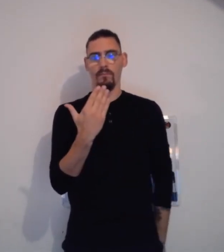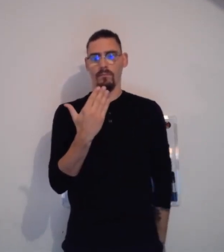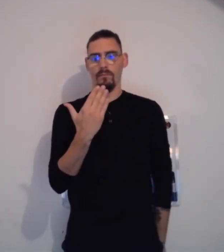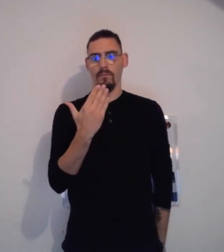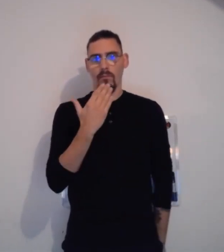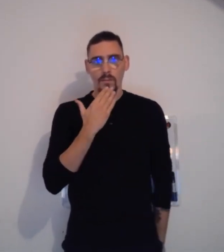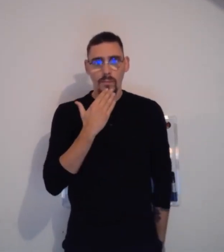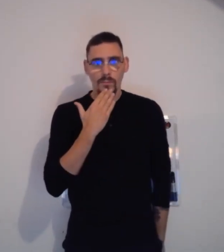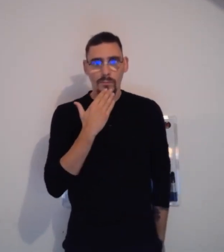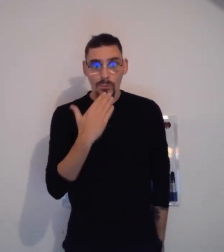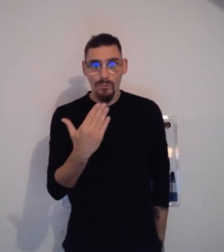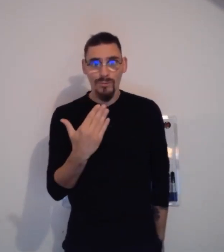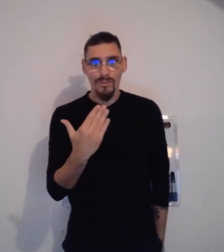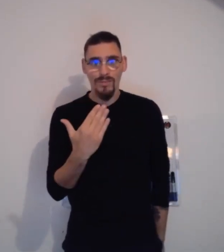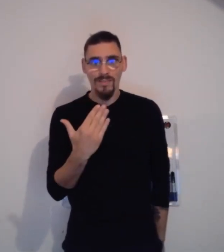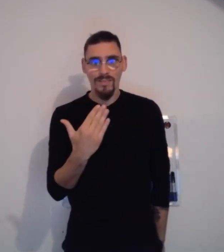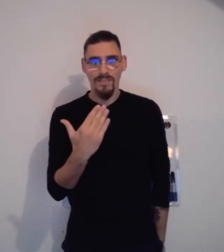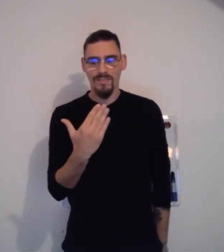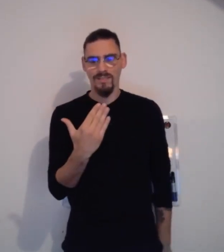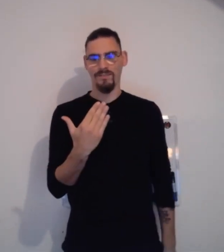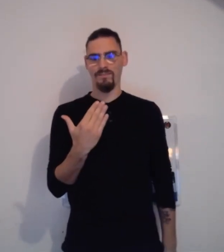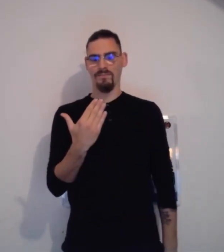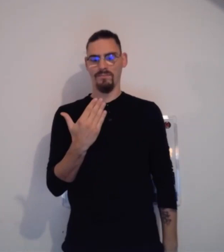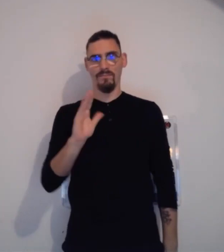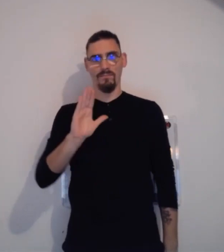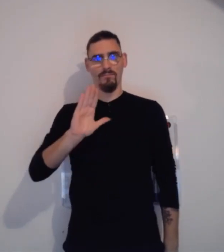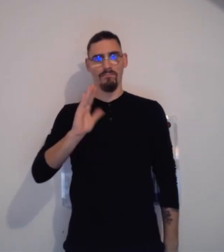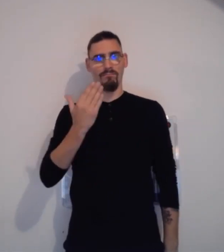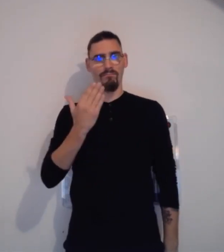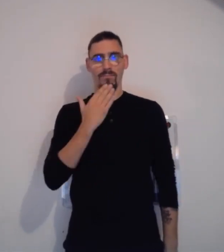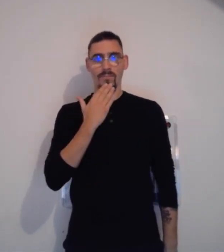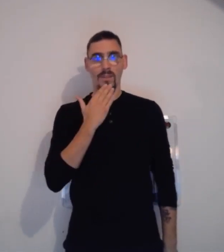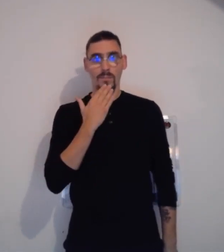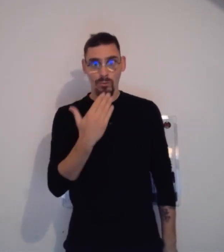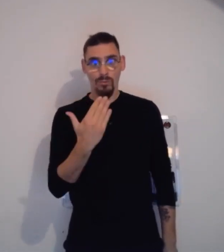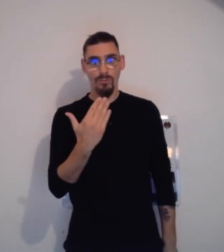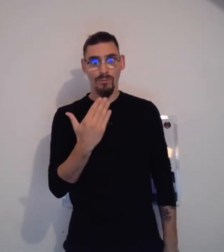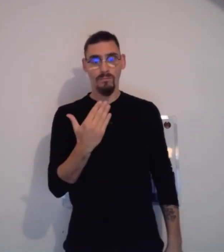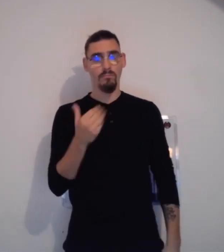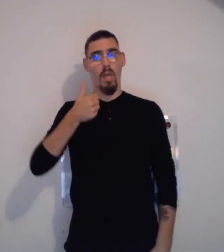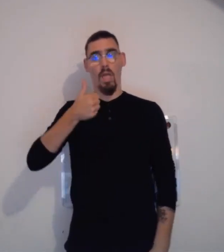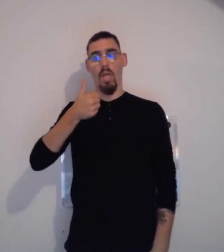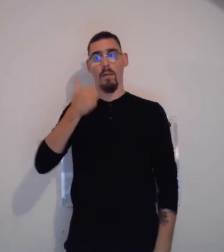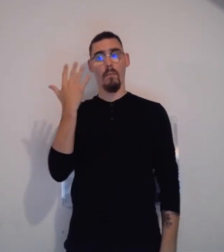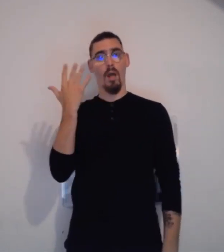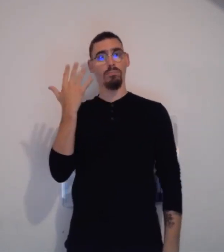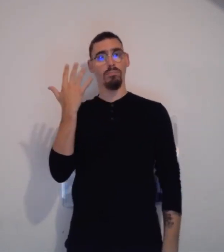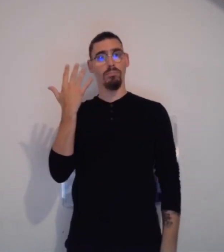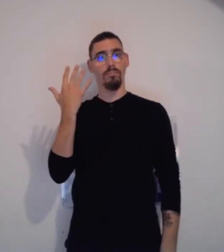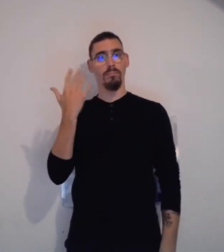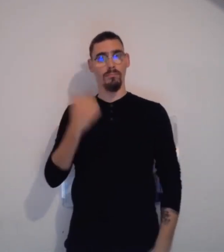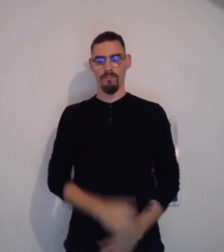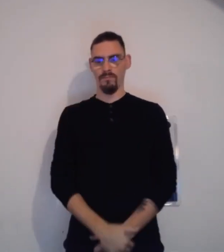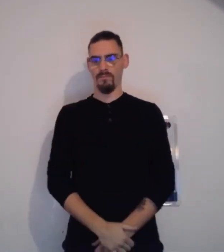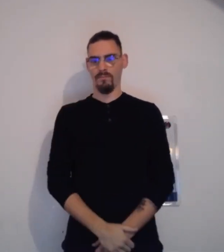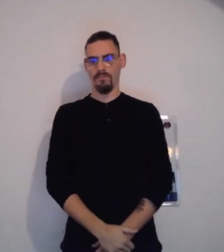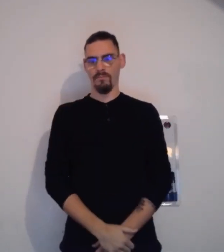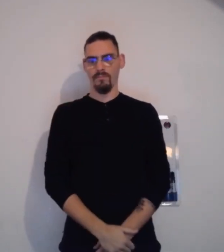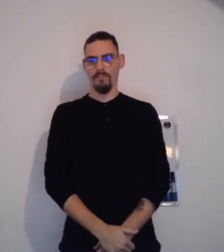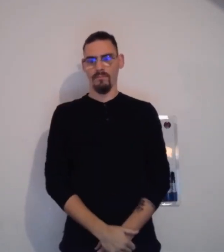Celui-là, vous voyez, je mets ma main au niveau de la bouche. Je n'utilise qu'une seule main et je